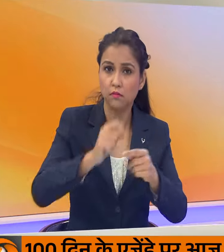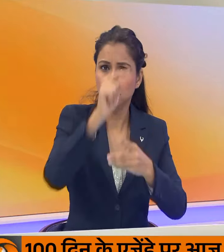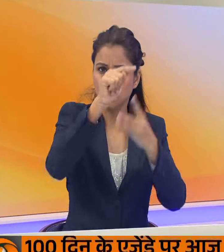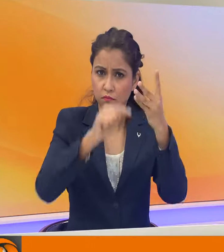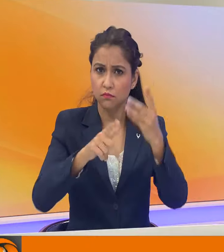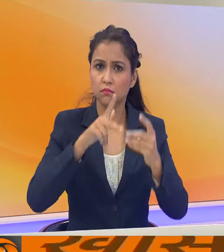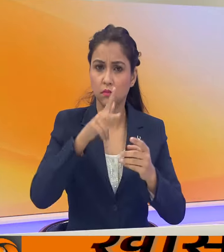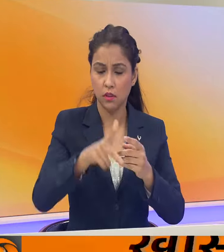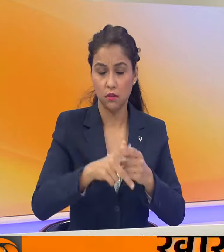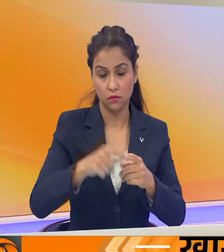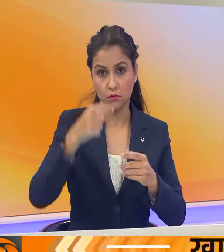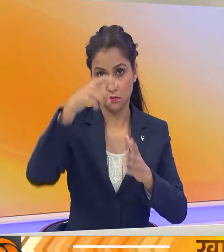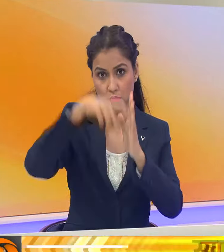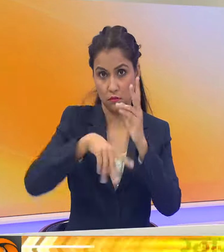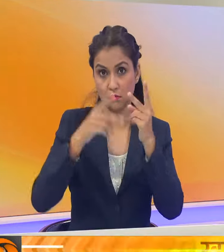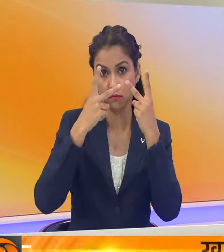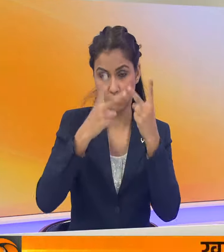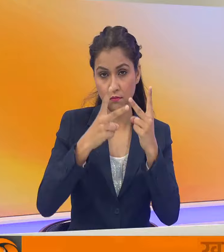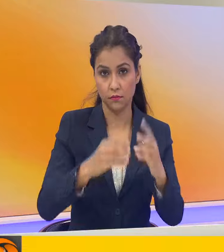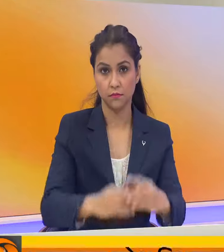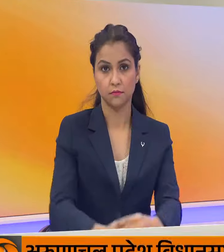संदेश को गंभीरता से ले